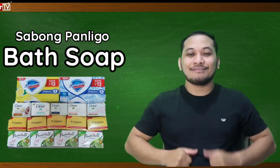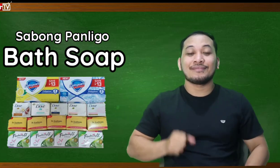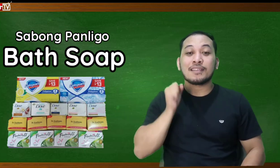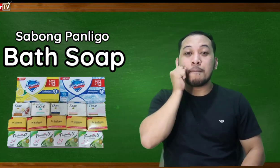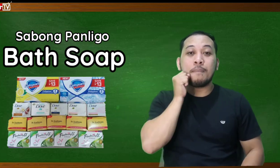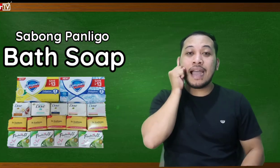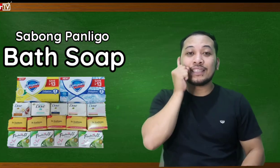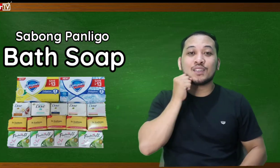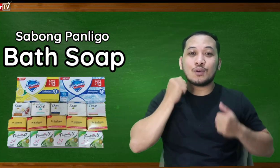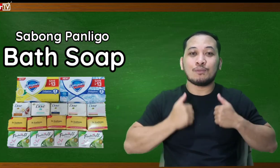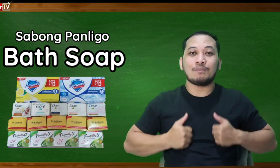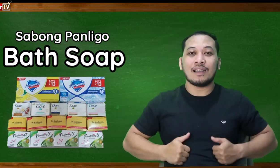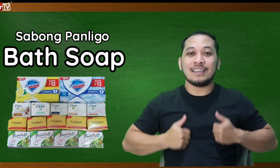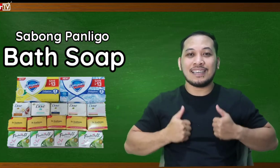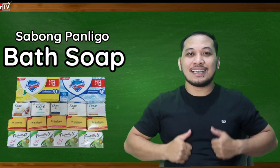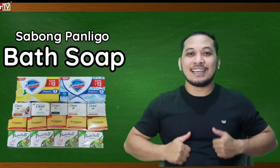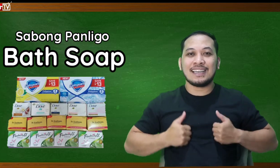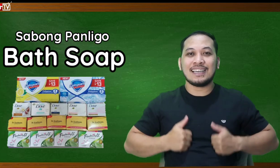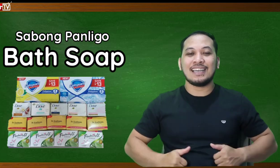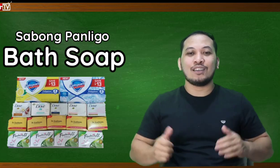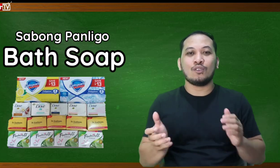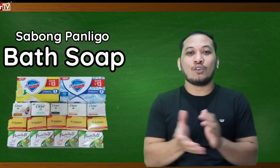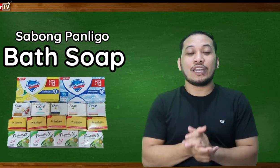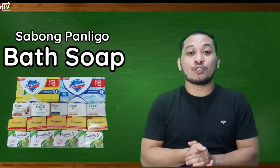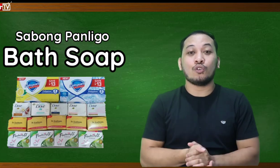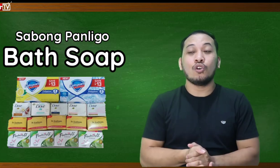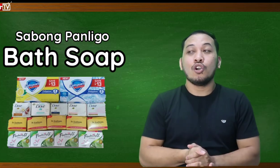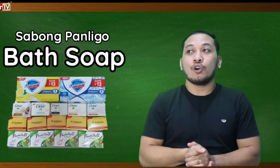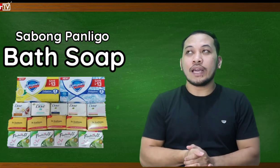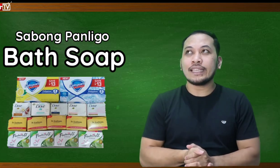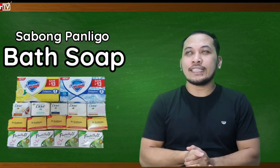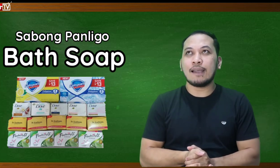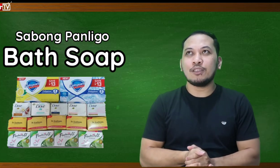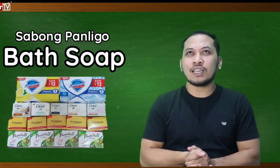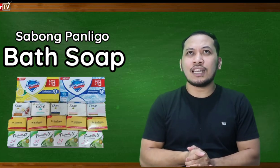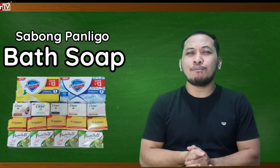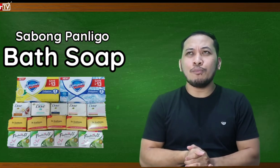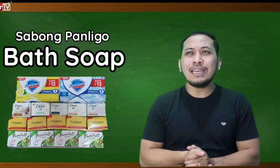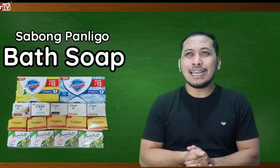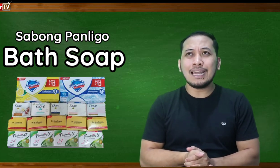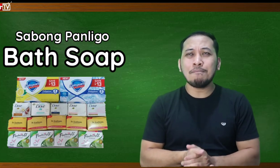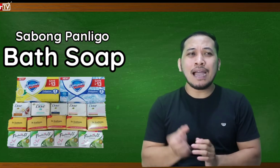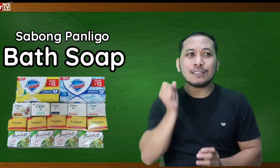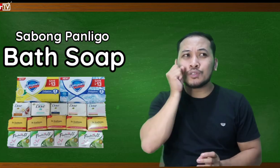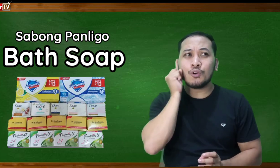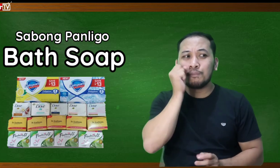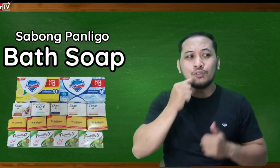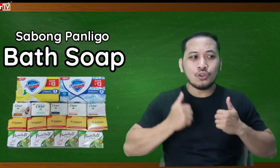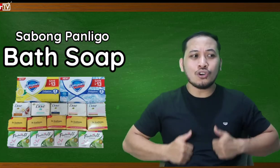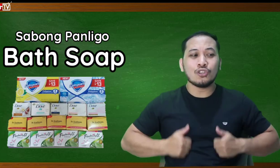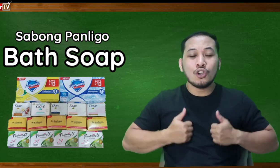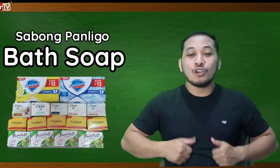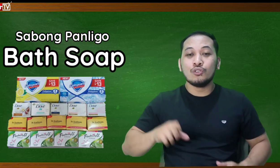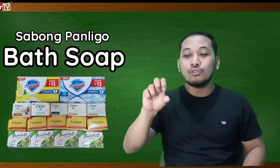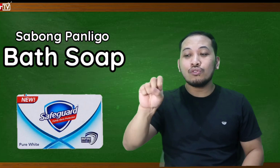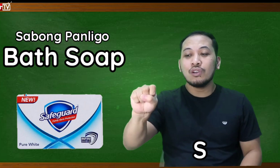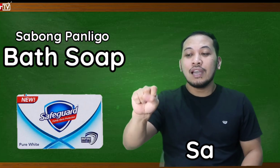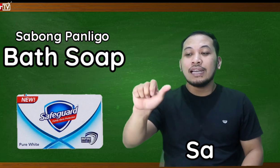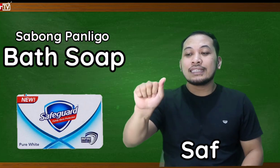bath soap ayan ok so sinabi nyo sa kanila bumili ka ng bath soap dun yung